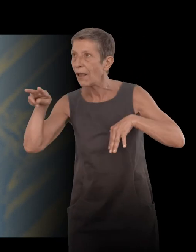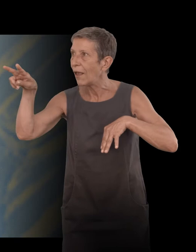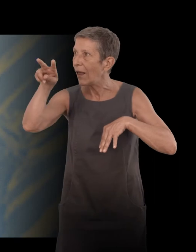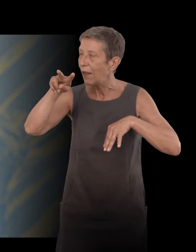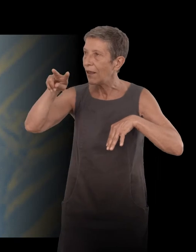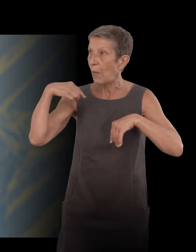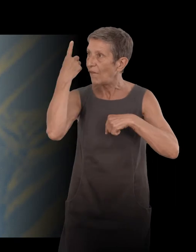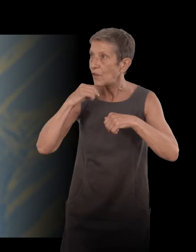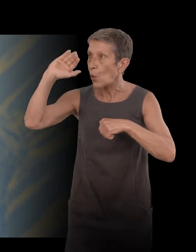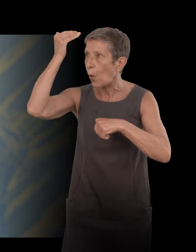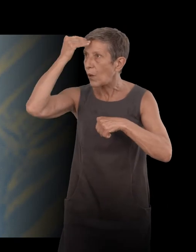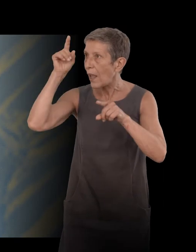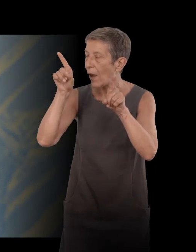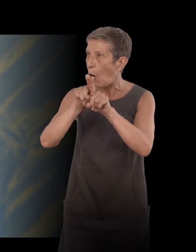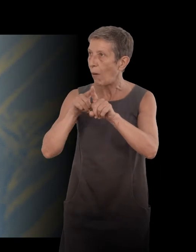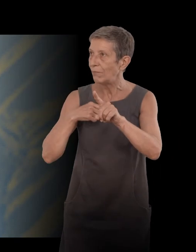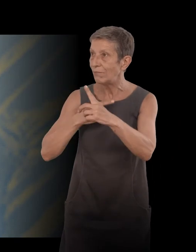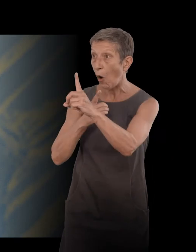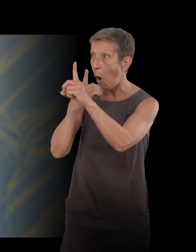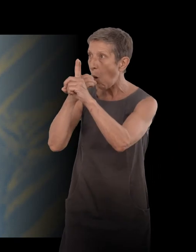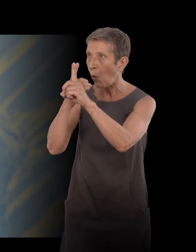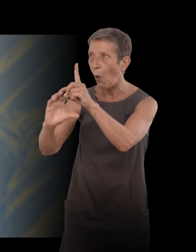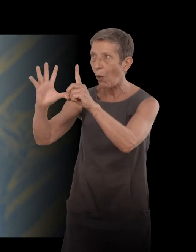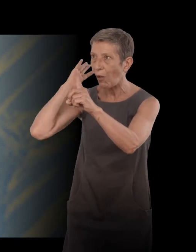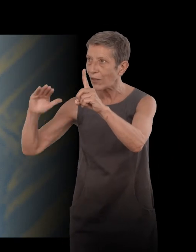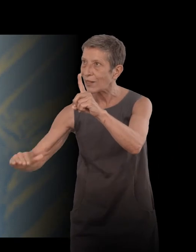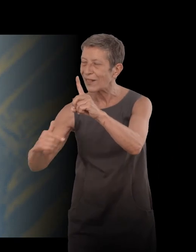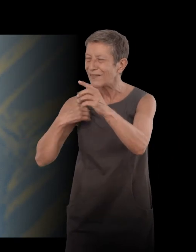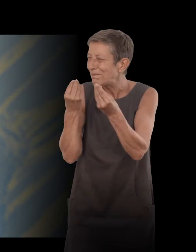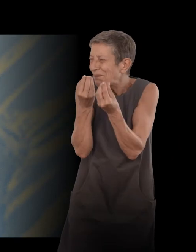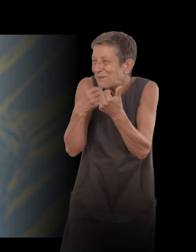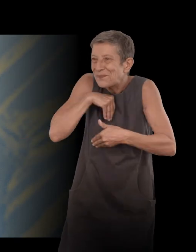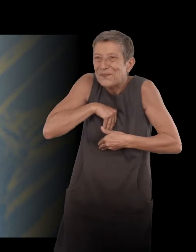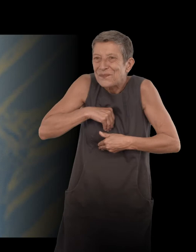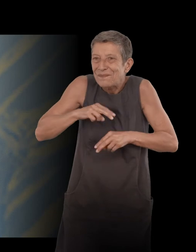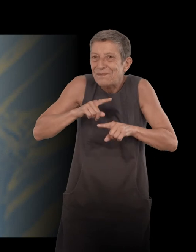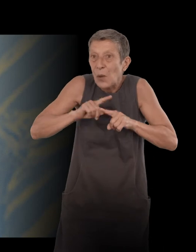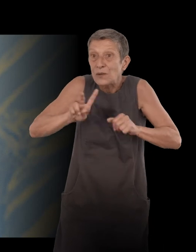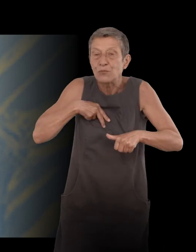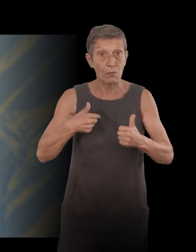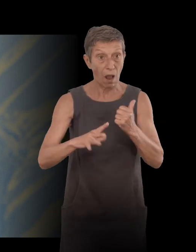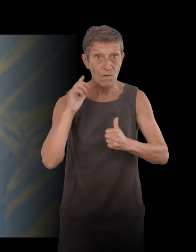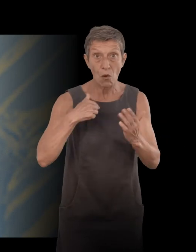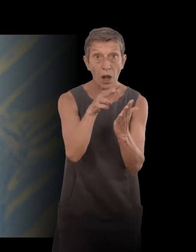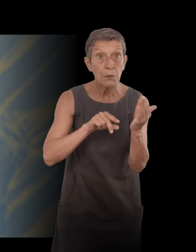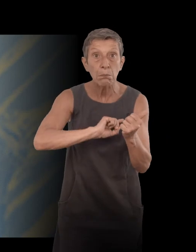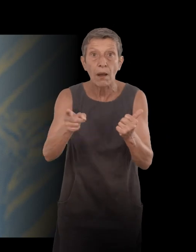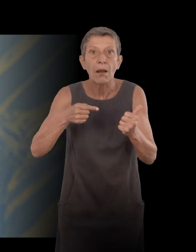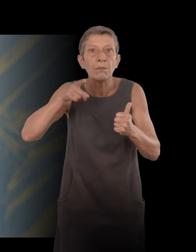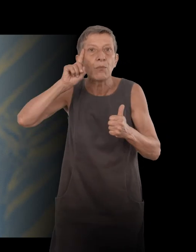soi. Et... Moi, je ne lisais pas parce que je croyais, naïvement ou bêtement, comme on veut, que le